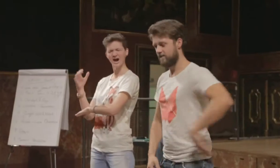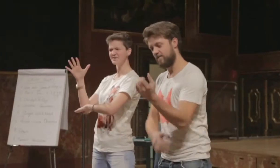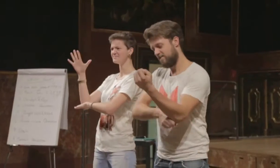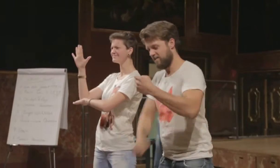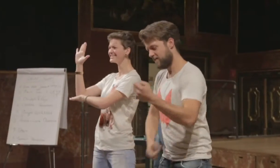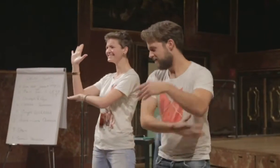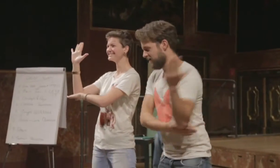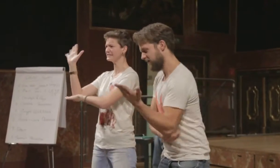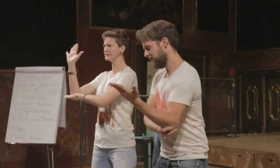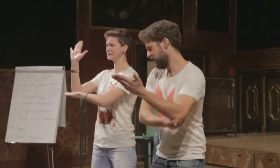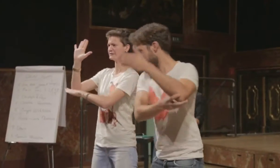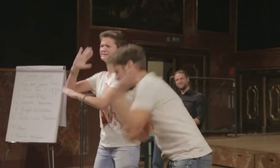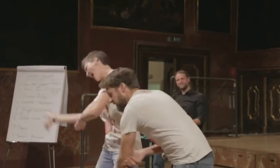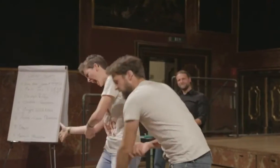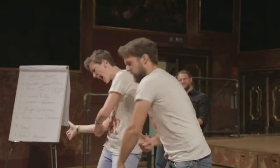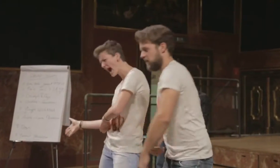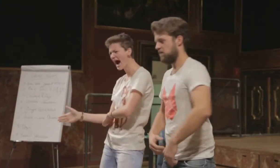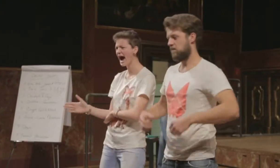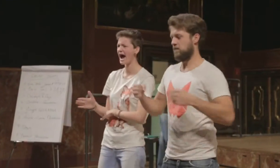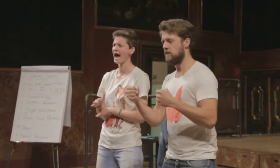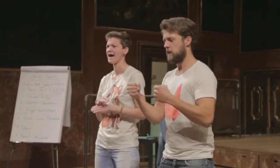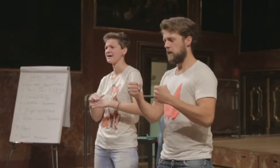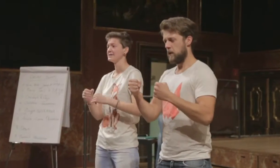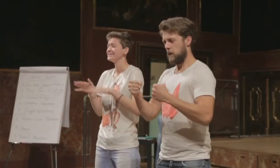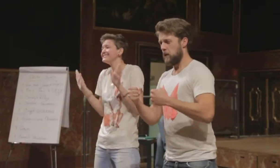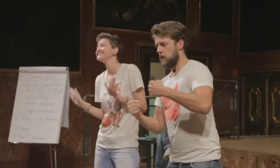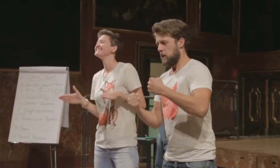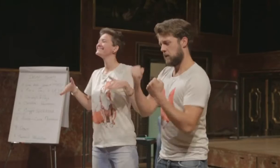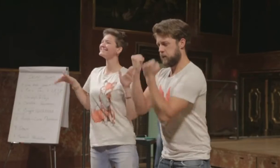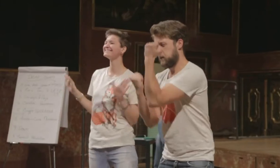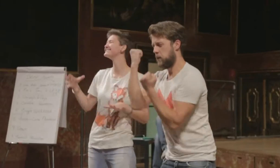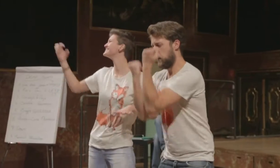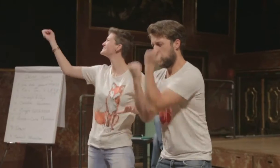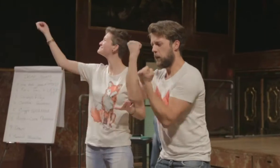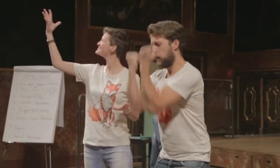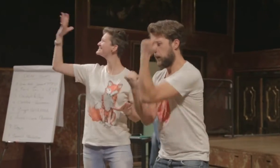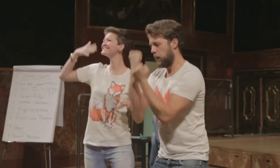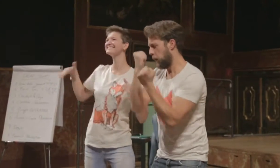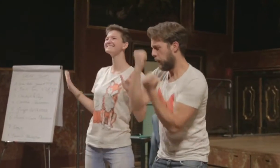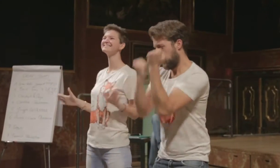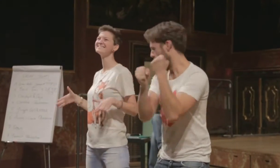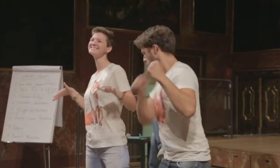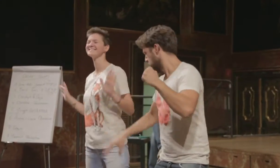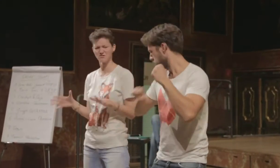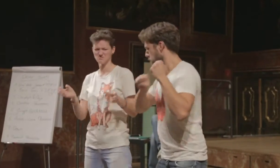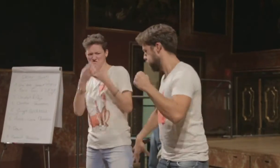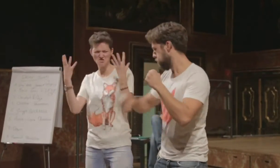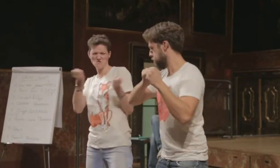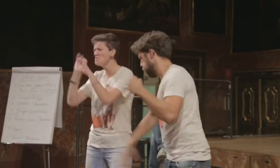eine hohe Fontäne, ein Atemzug. Da komme ich, au! Tja, Motor starten, sechster Gang, Vollgas voraus und